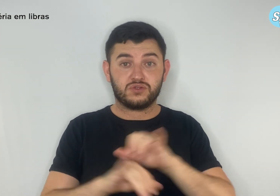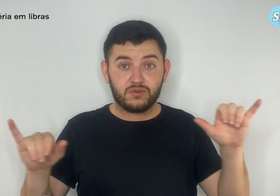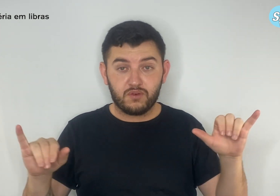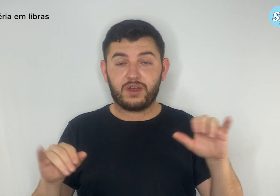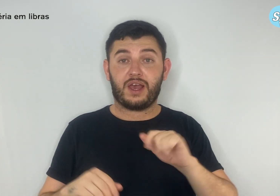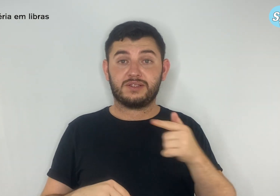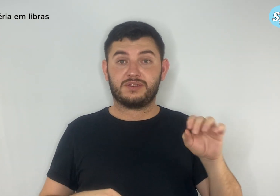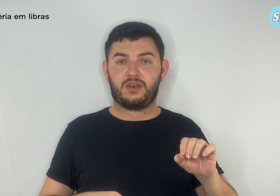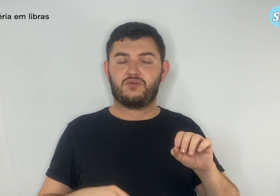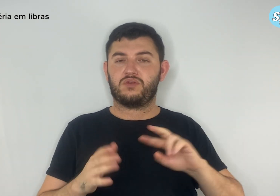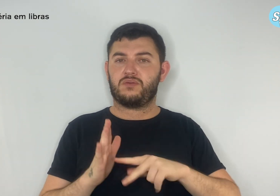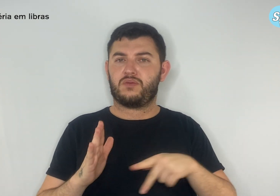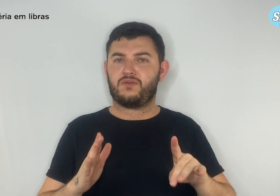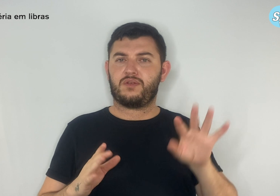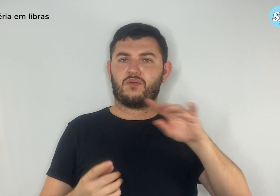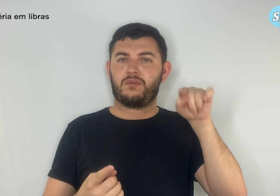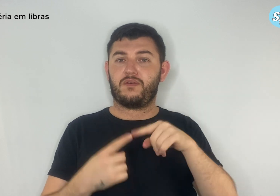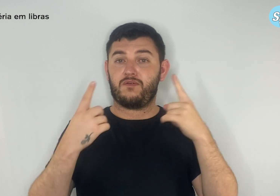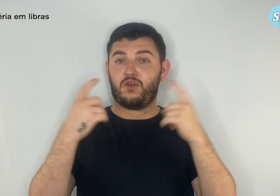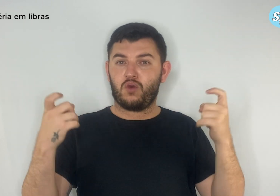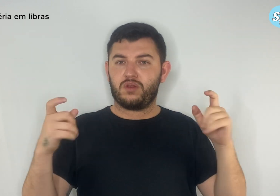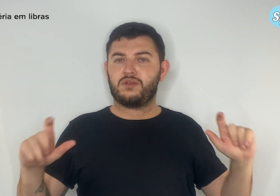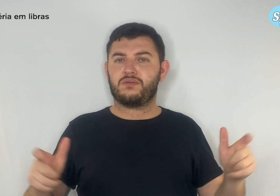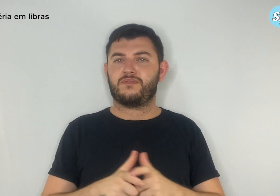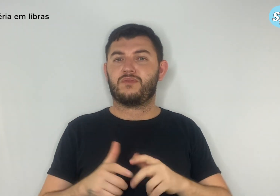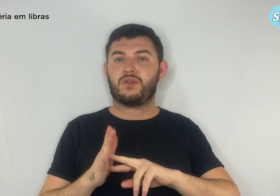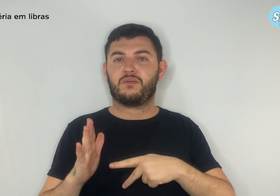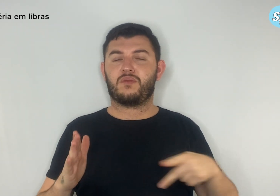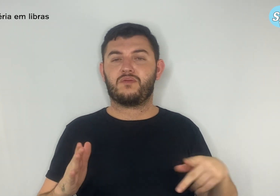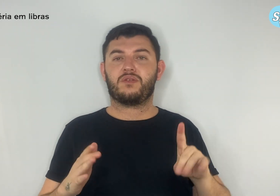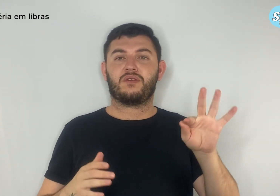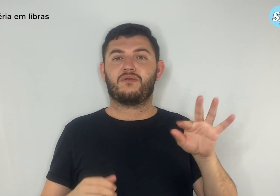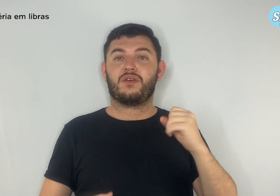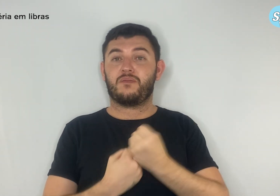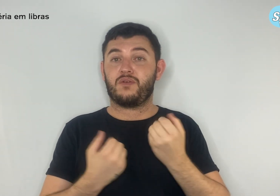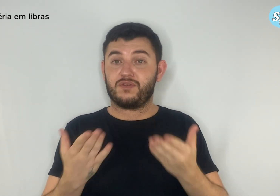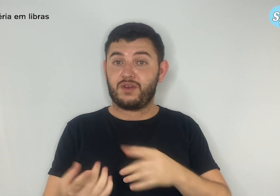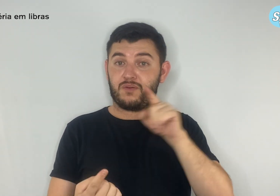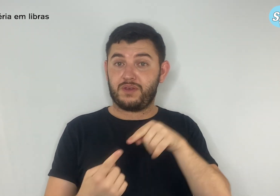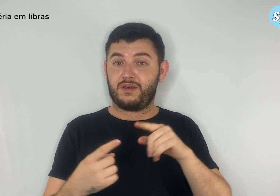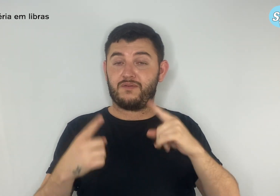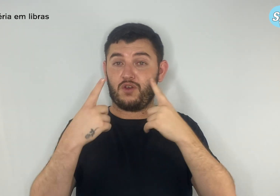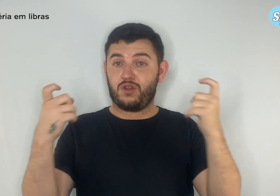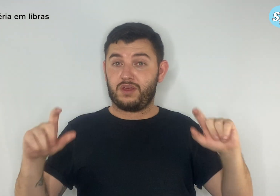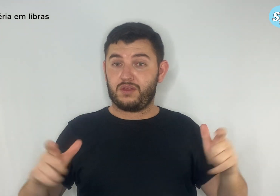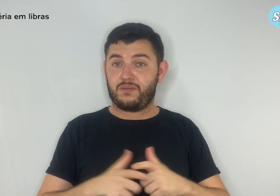violência. O Simpro está com você para vencer a violência e construir um ambiente de